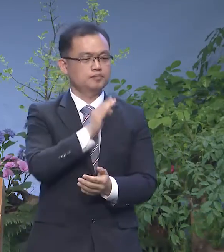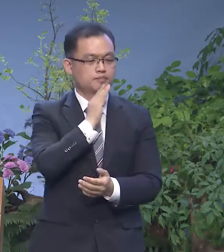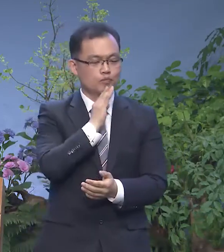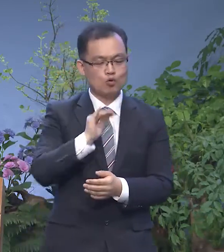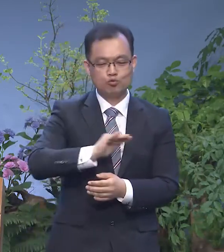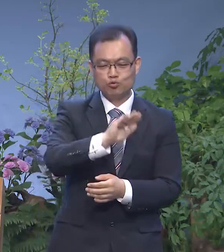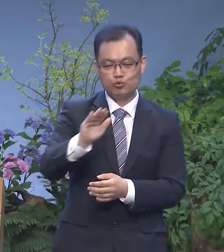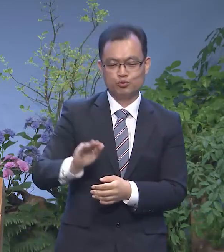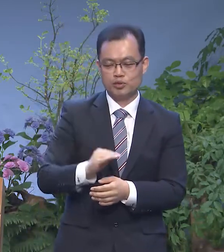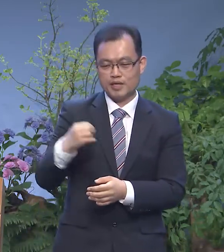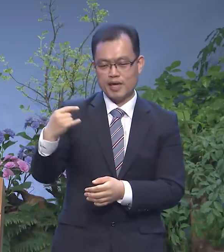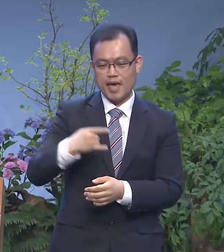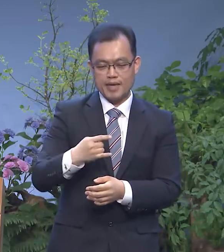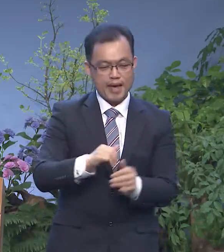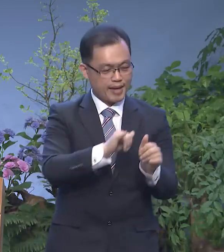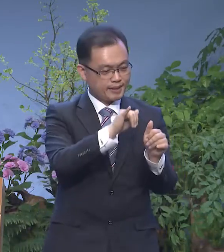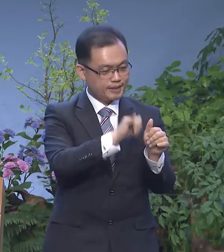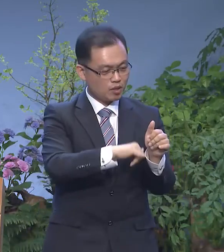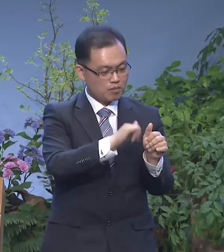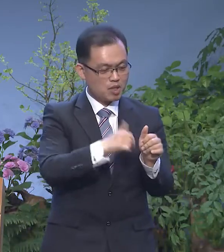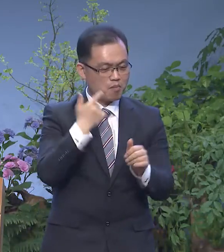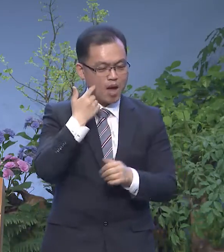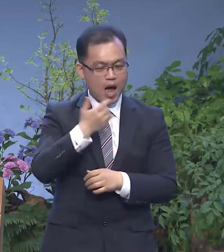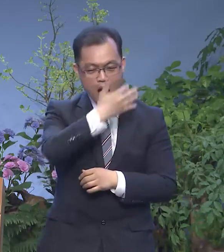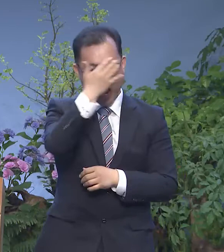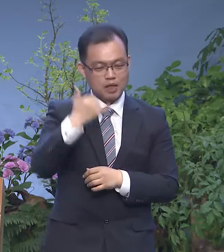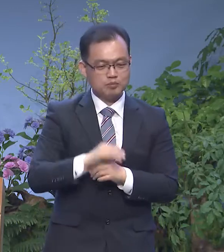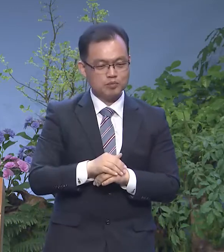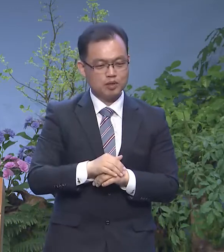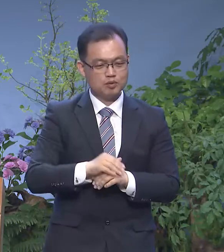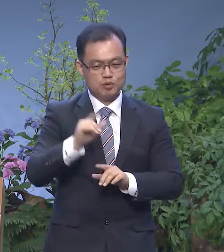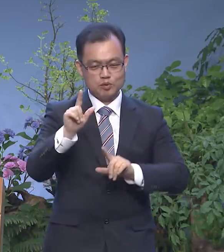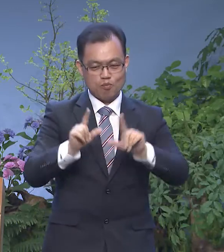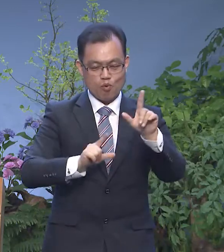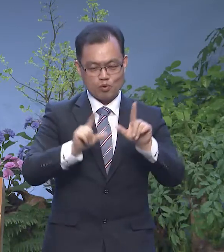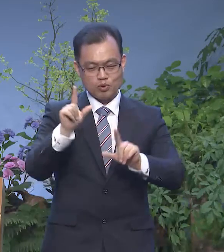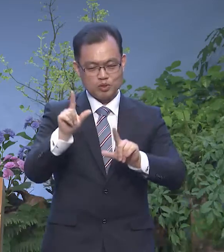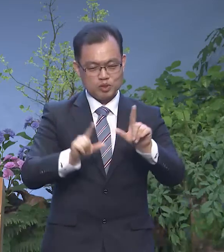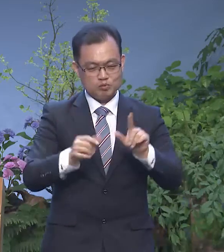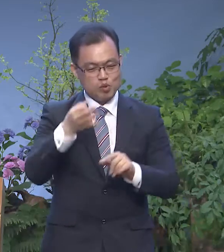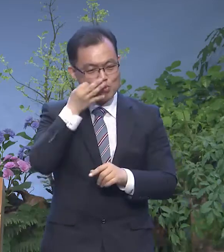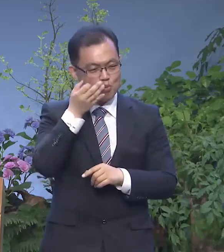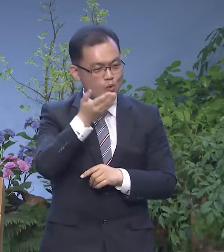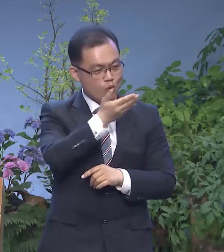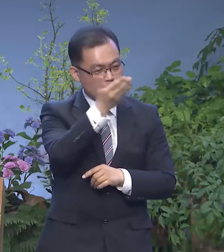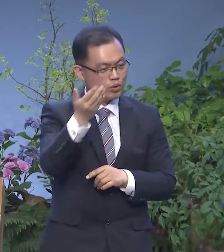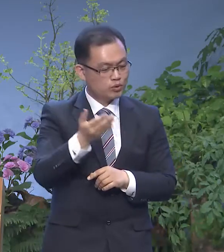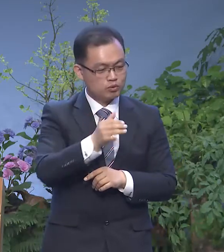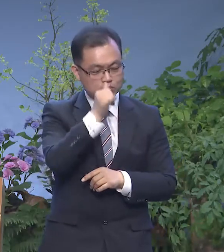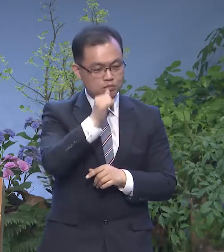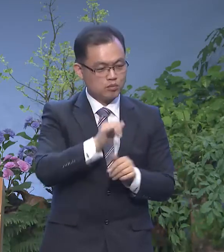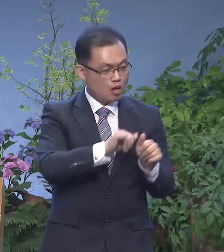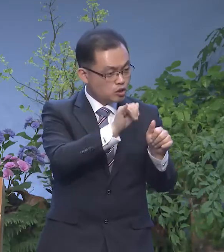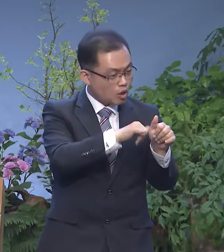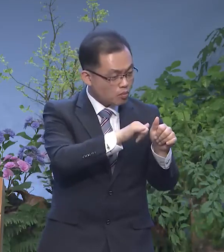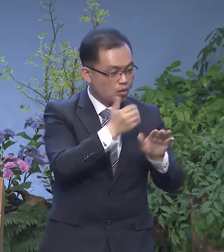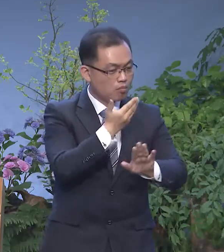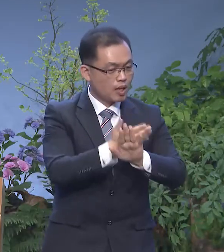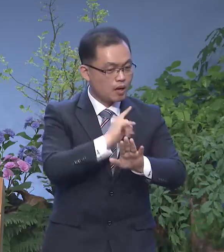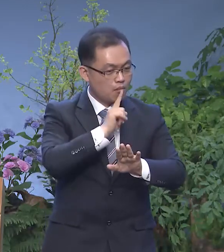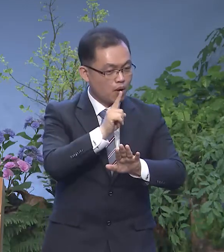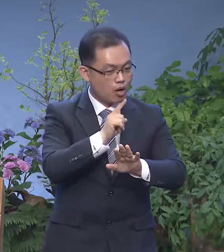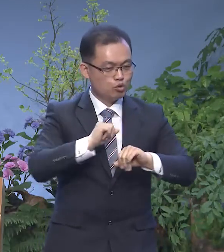우리에게 성김의 아름다운 모습을 보여주고 있는 것입니다 성김을 다른 말로 표현하면 저는